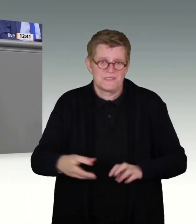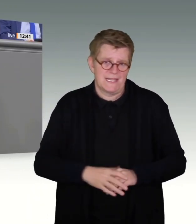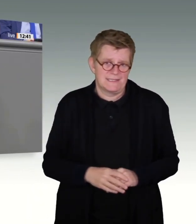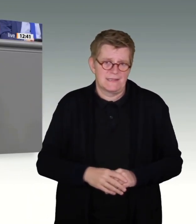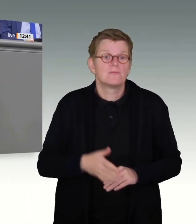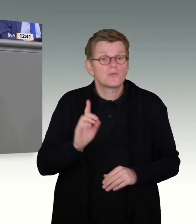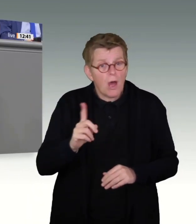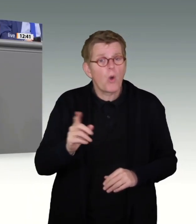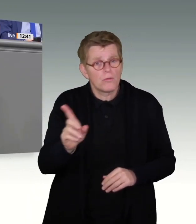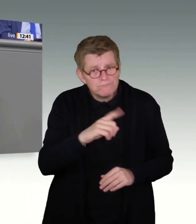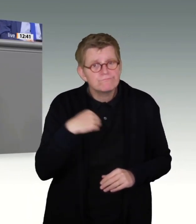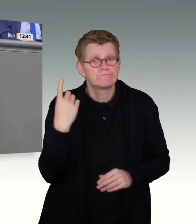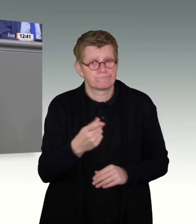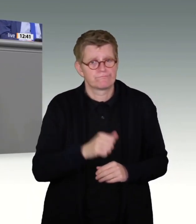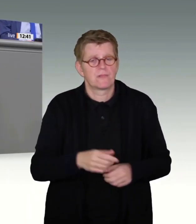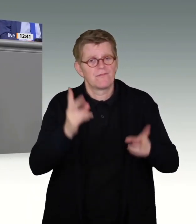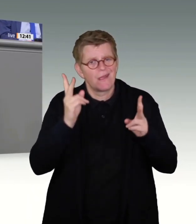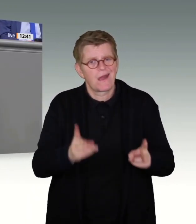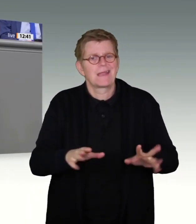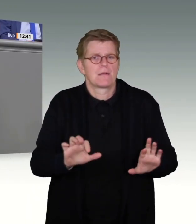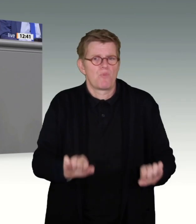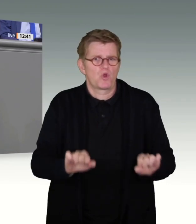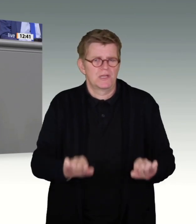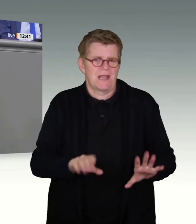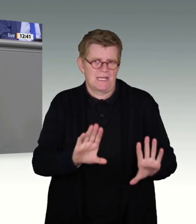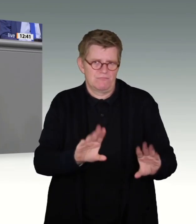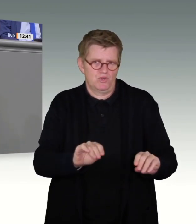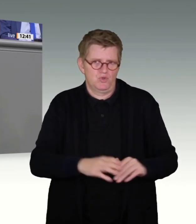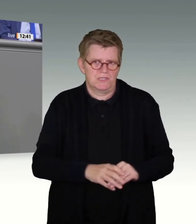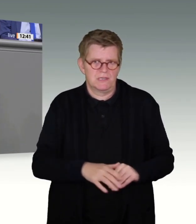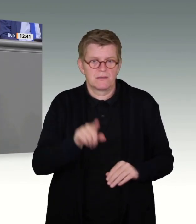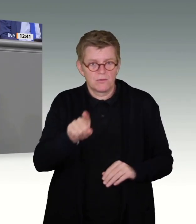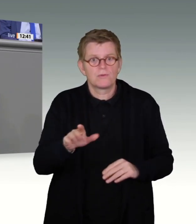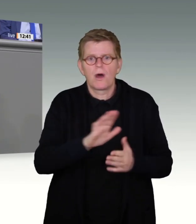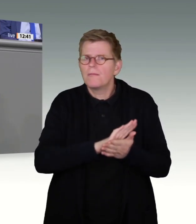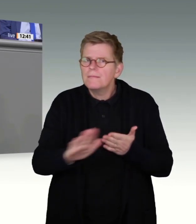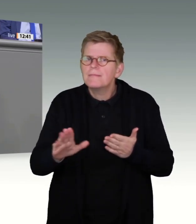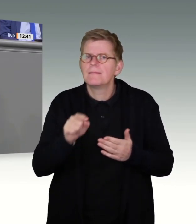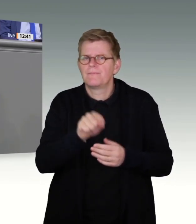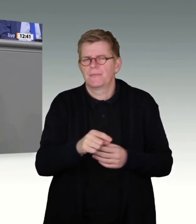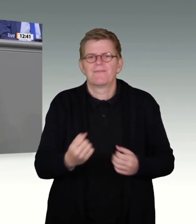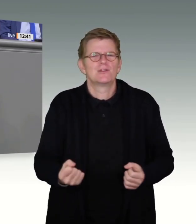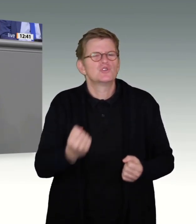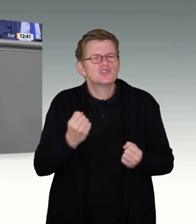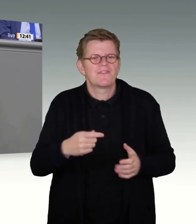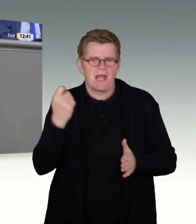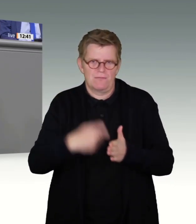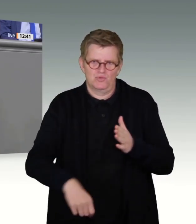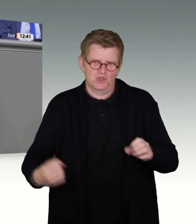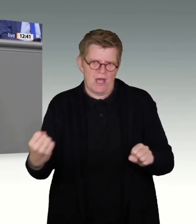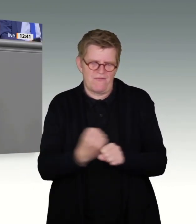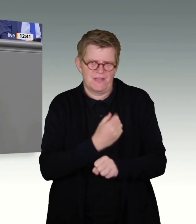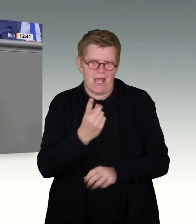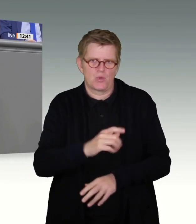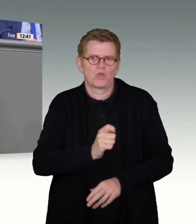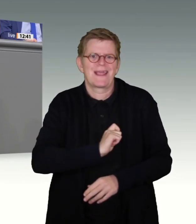dabei auch zugleich alle rechtlichen Möglichkeiten nutzen und weitere prüfen, um schwerste Straftaten und Kriminalität